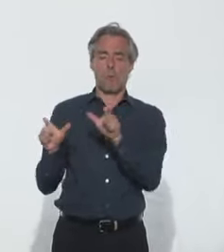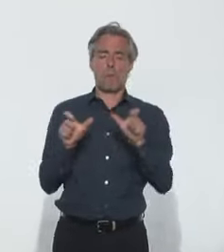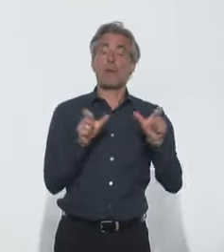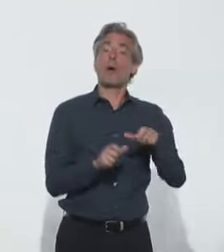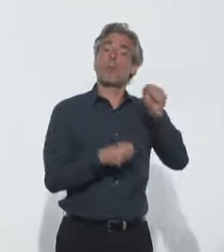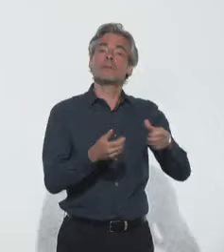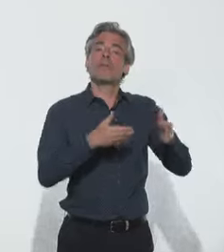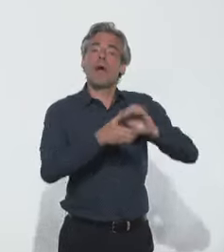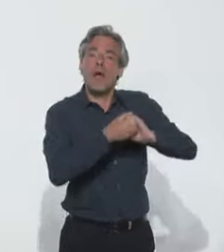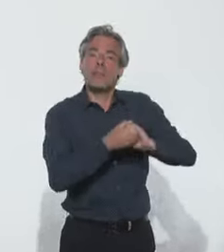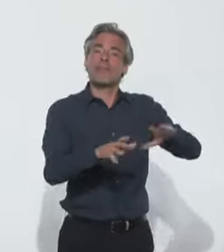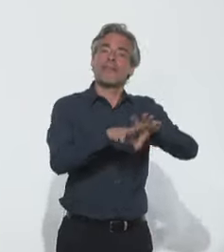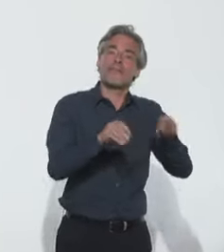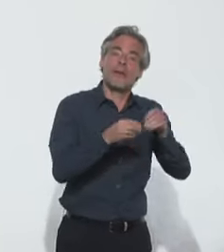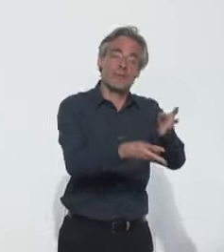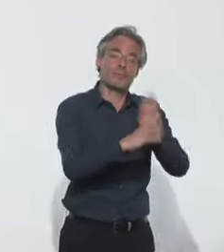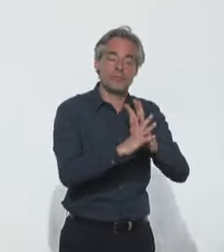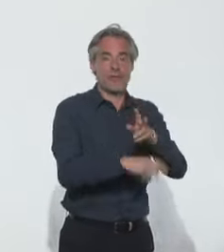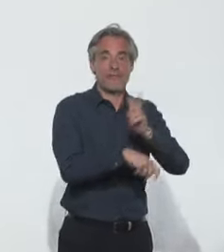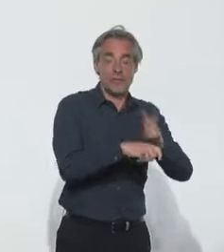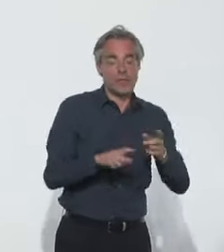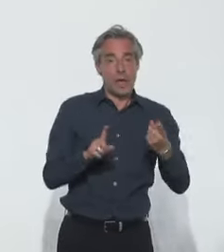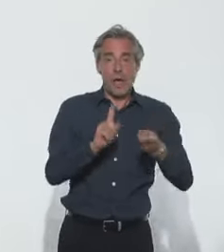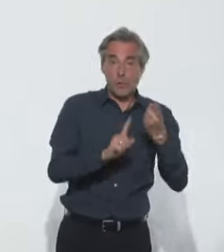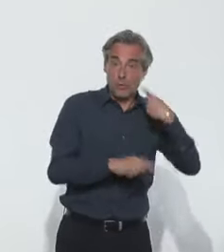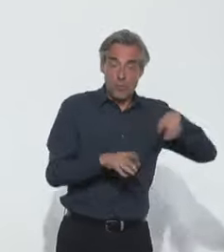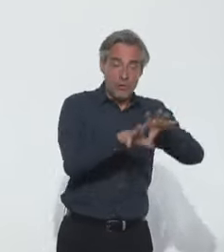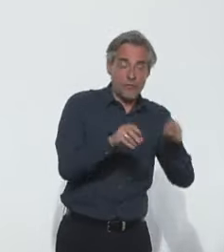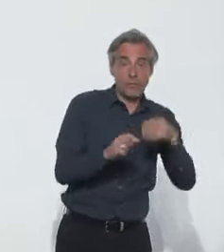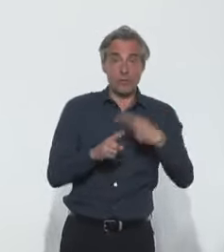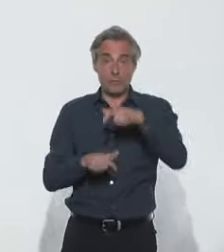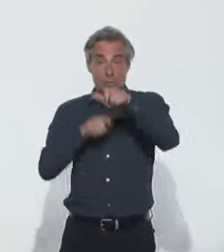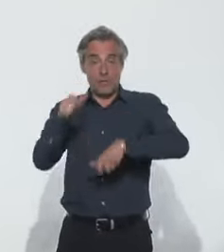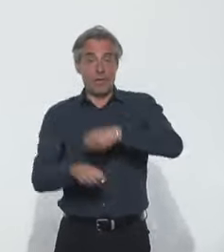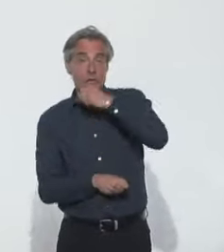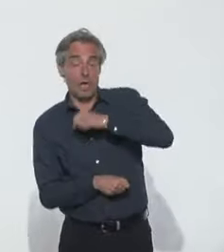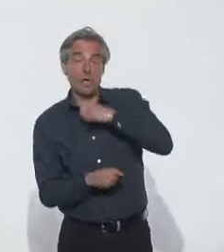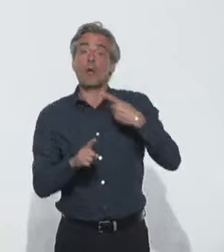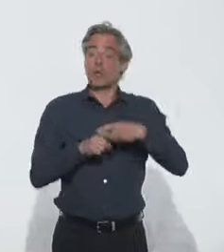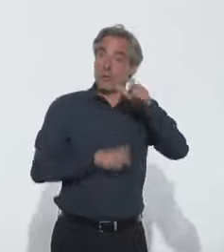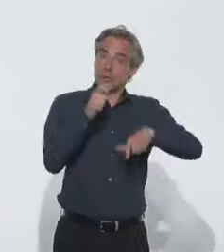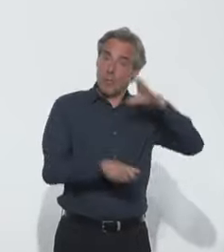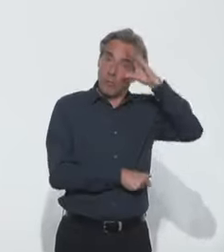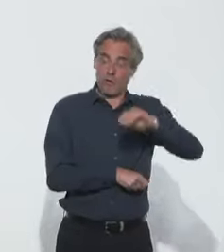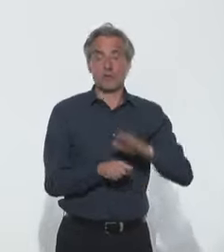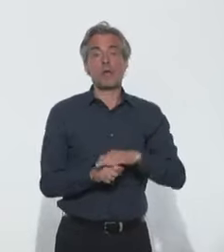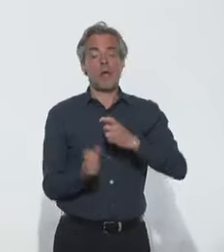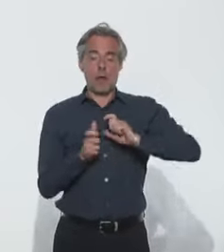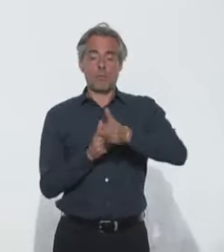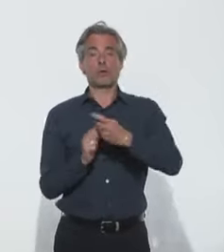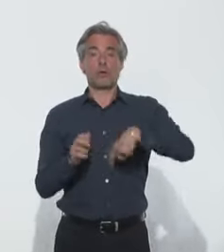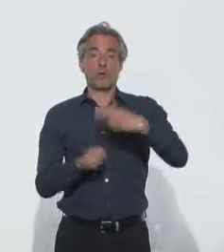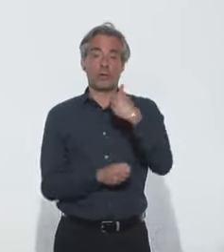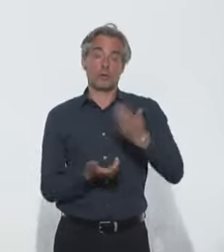des visites des proches. C'est très important pour les familles, pour les résidents, mais aussi pour les personnels. Un protocole national est